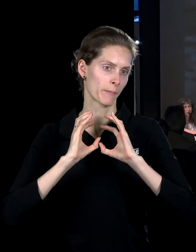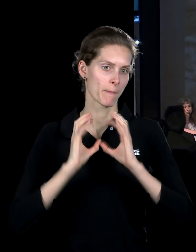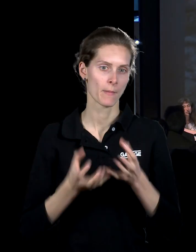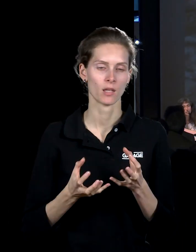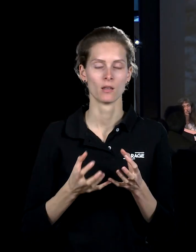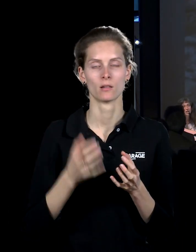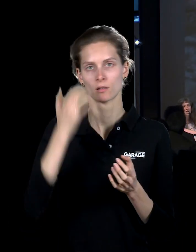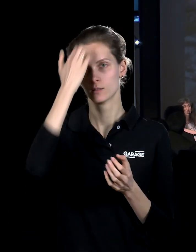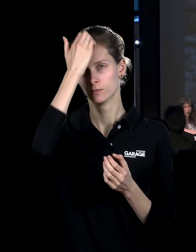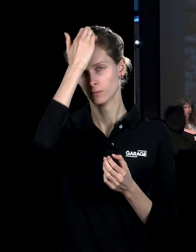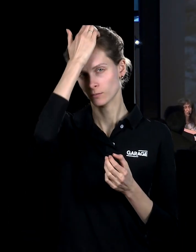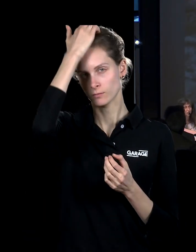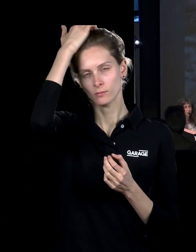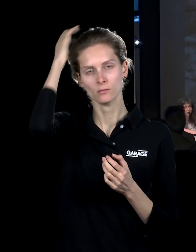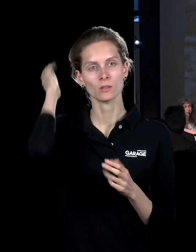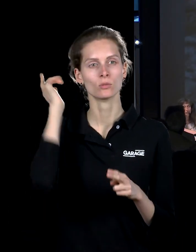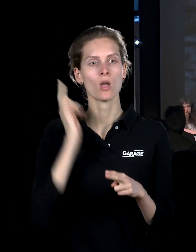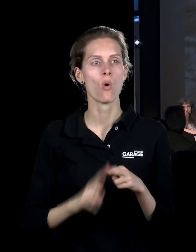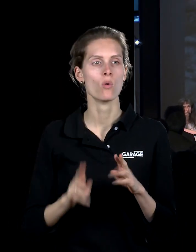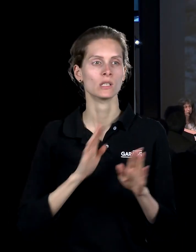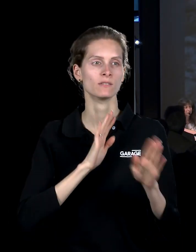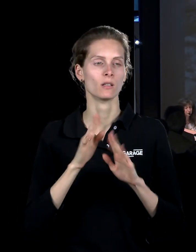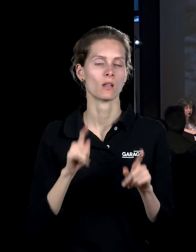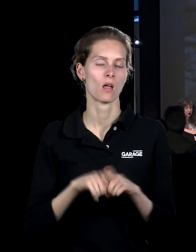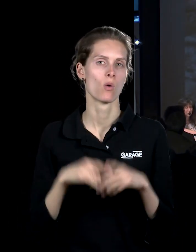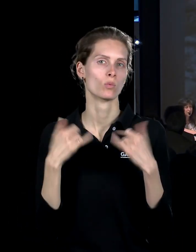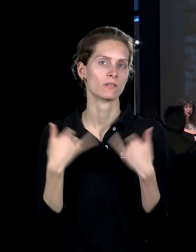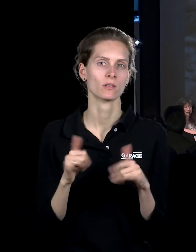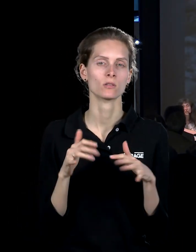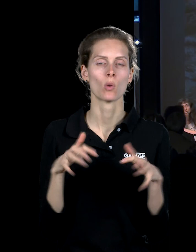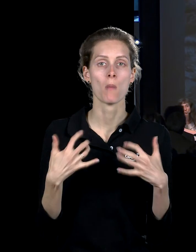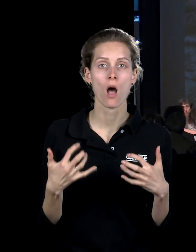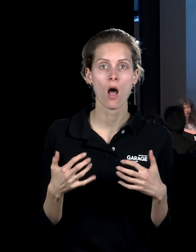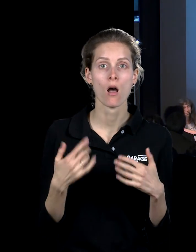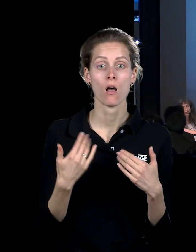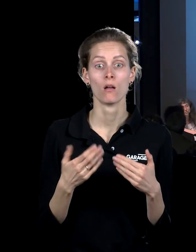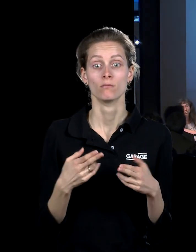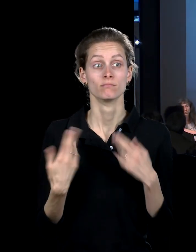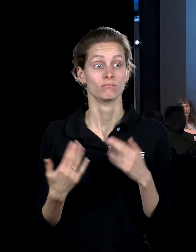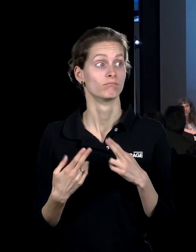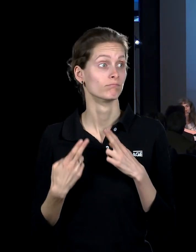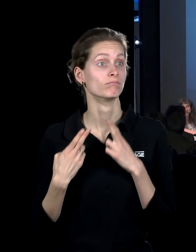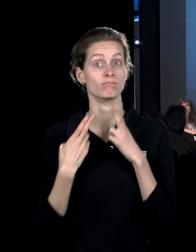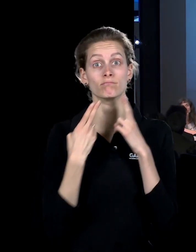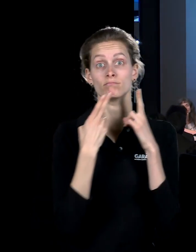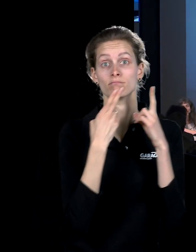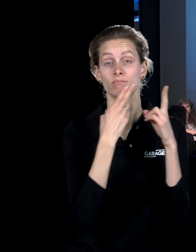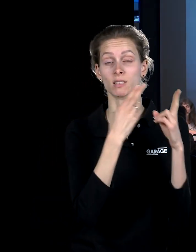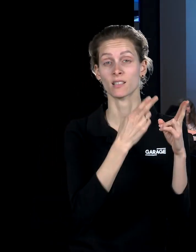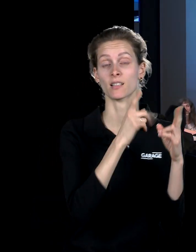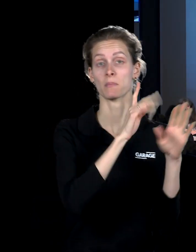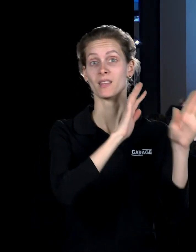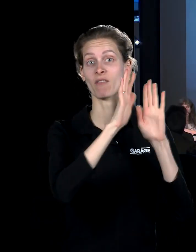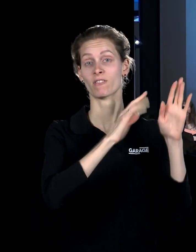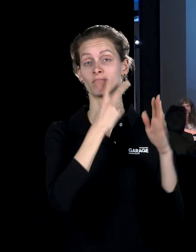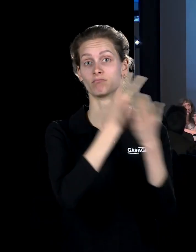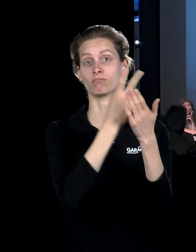закончился с выставкой, и сейчас та же самая удивительная собака едет туром по выставкам по ретроспективе